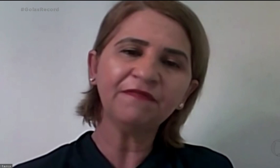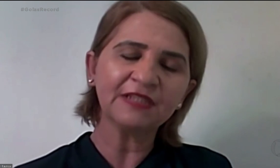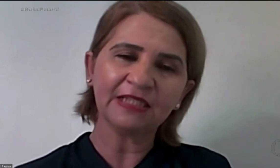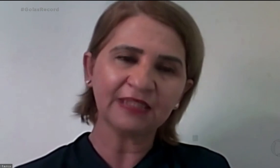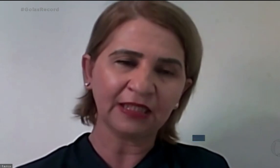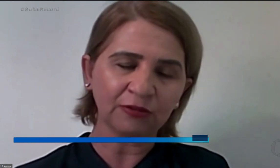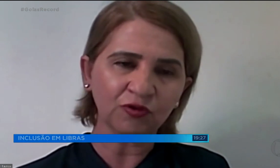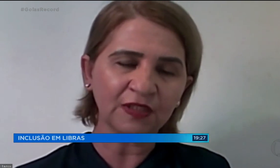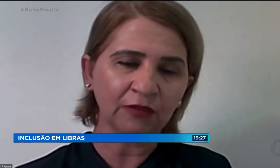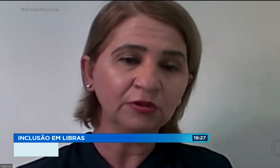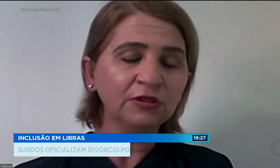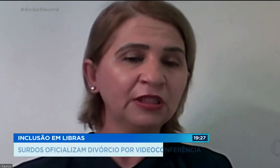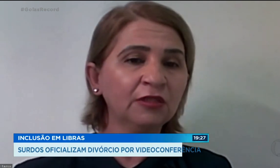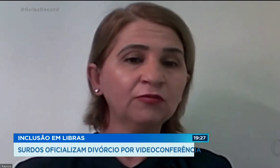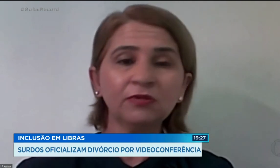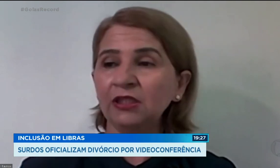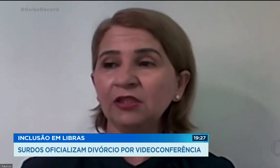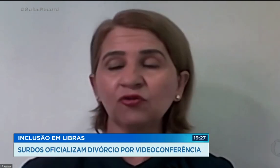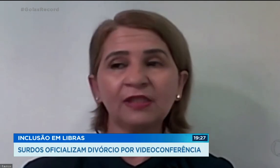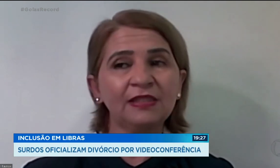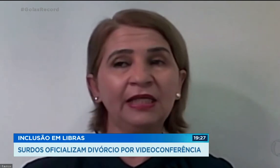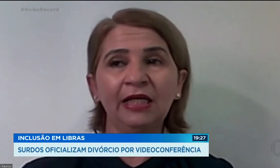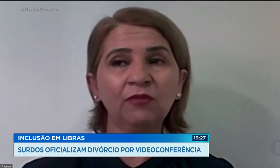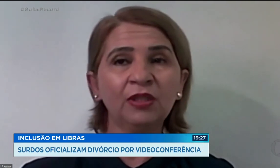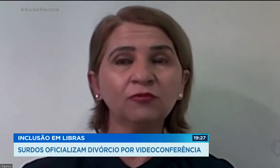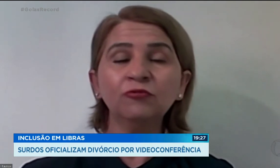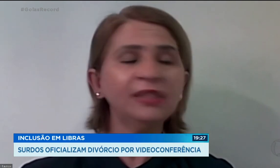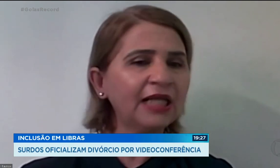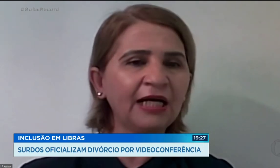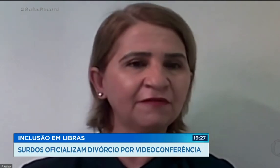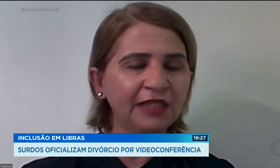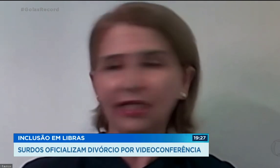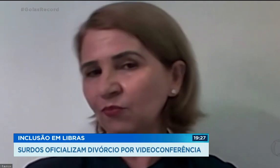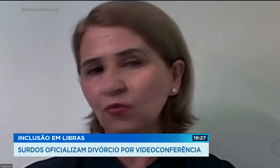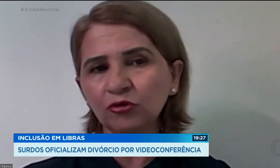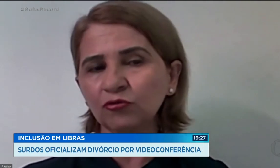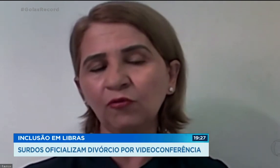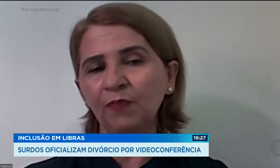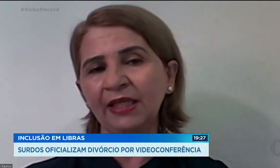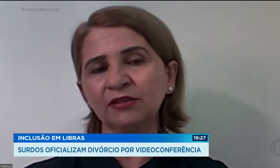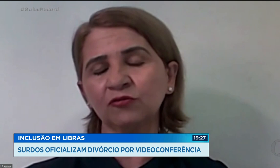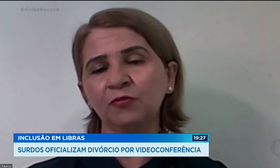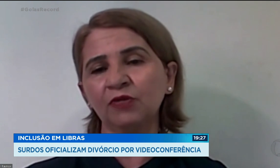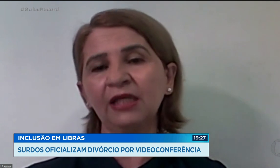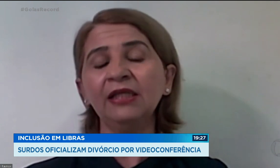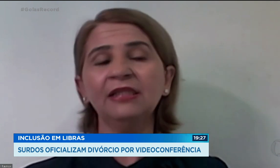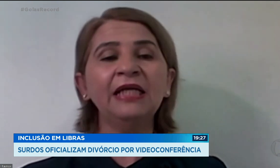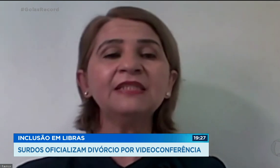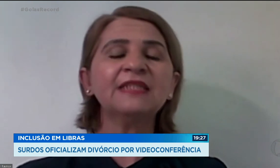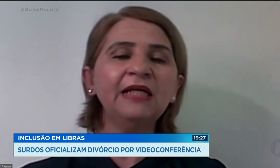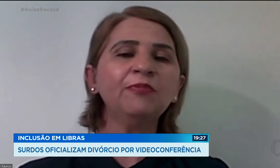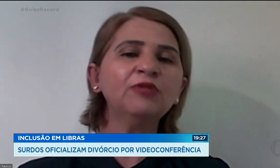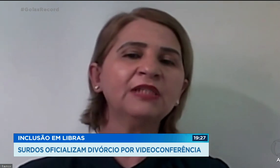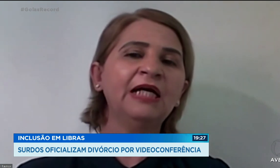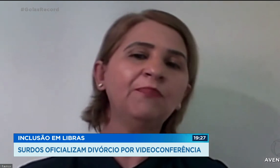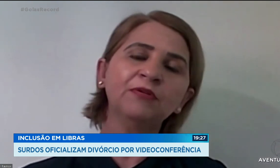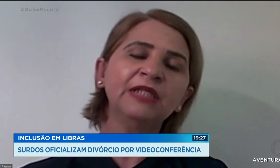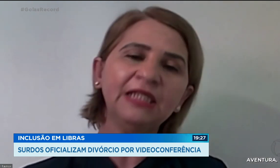fazer essa tradução. Então, isso assim, era um entrave, era muito complexo, porque nem sempre o intérprete poderia